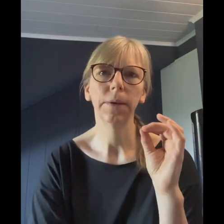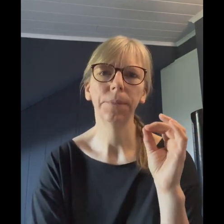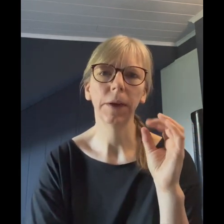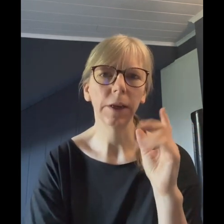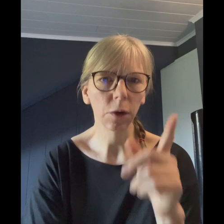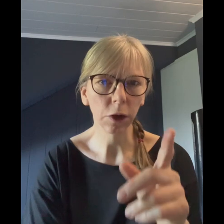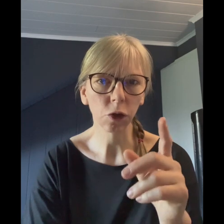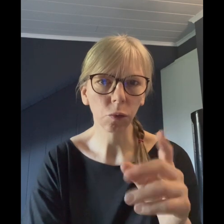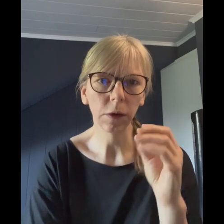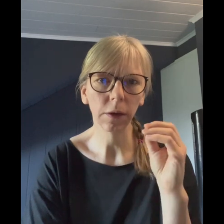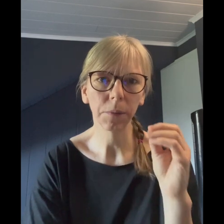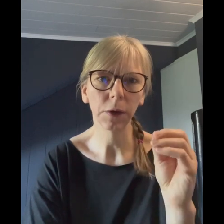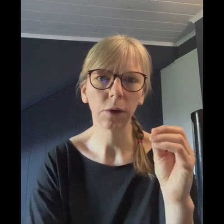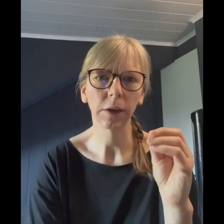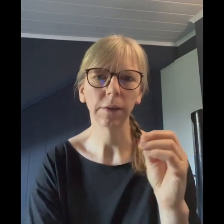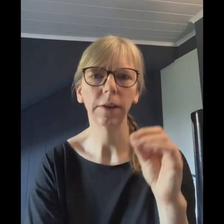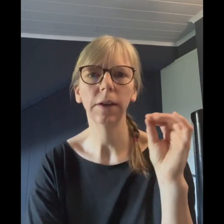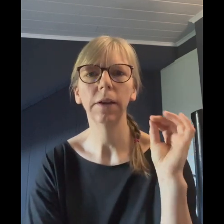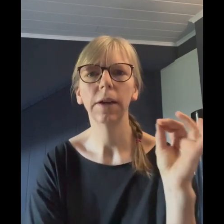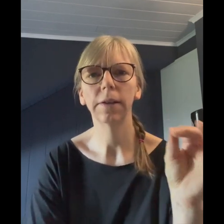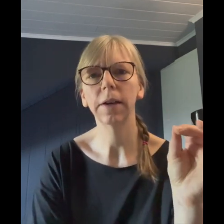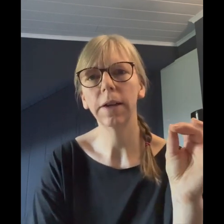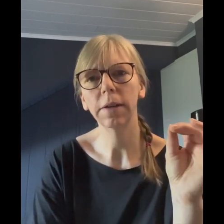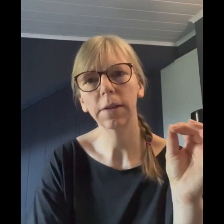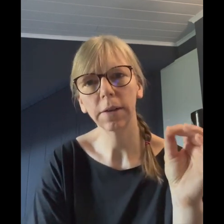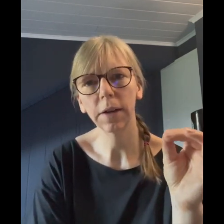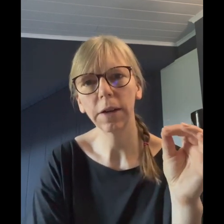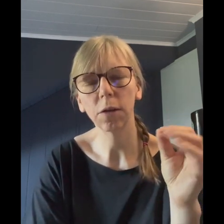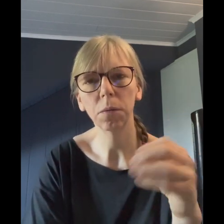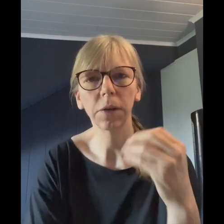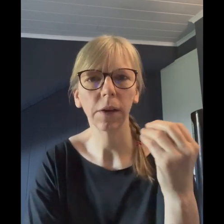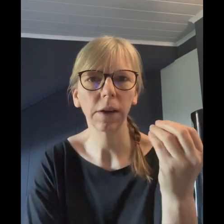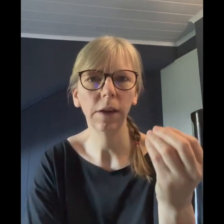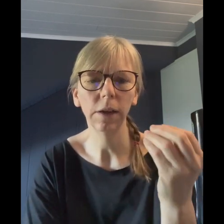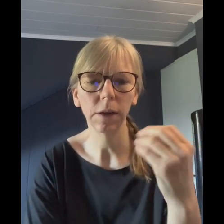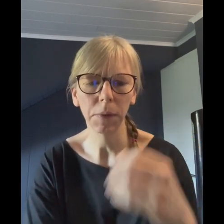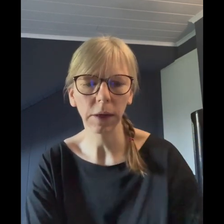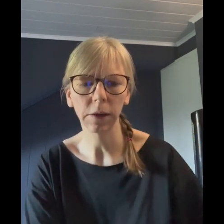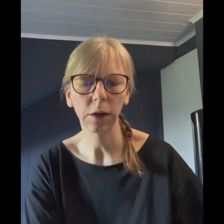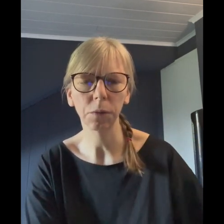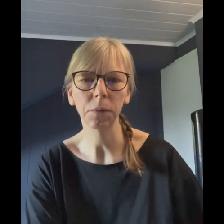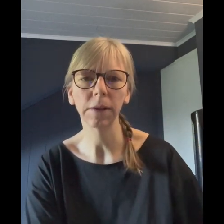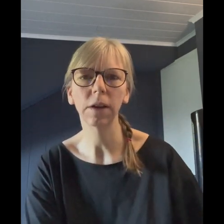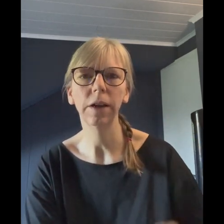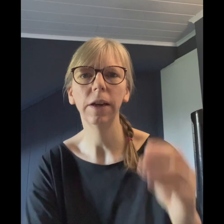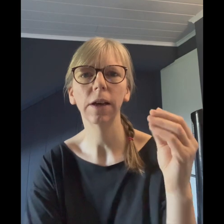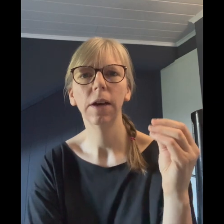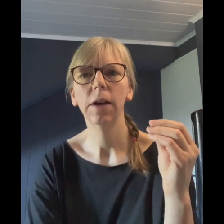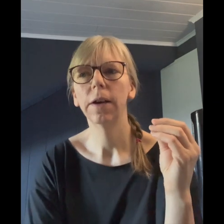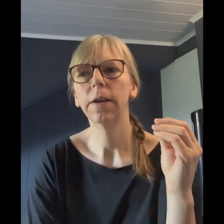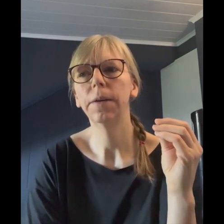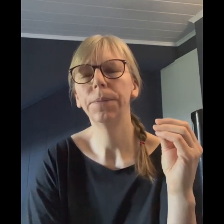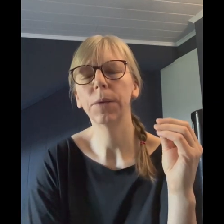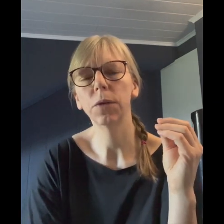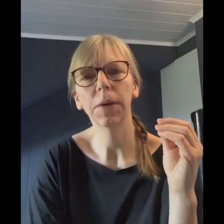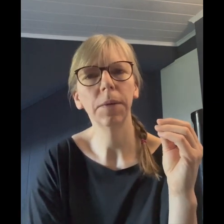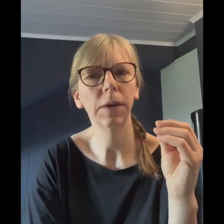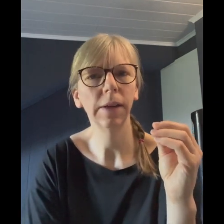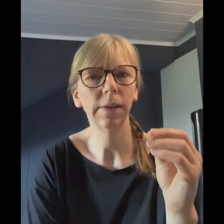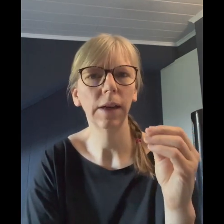Die neue Studie, habe ich noch nicht erzählt, da geht es tatsächlich darum, das hat Kiel gemacht, die Kopfschmerzklinik, und zwar haben die gesehen,